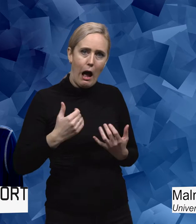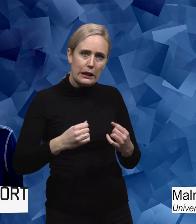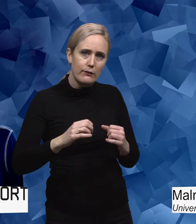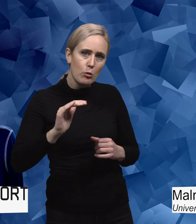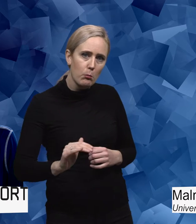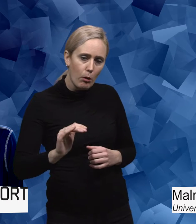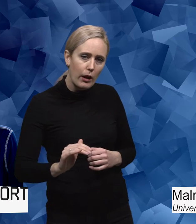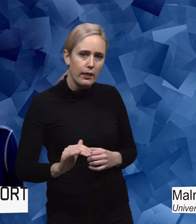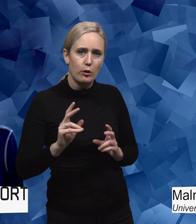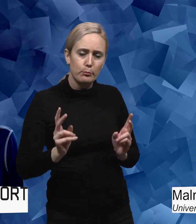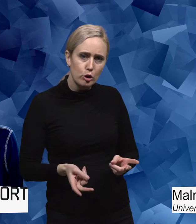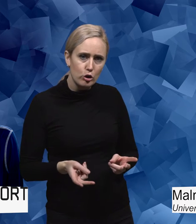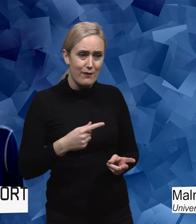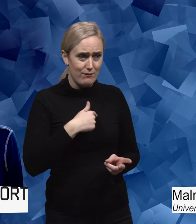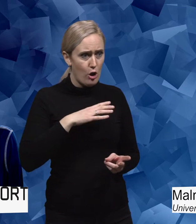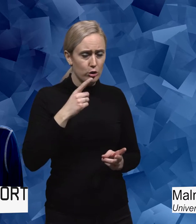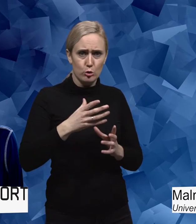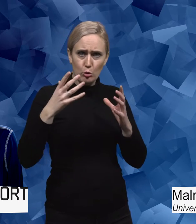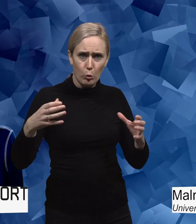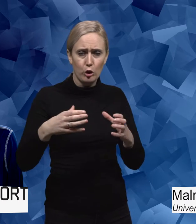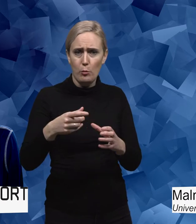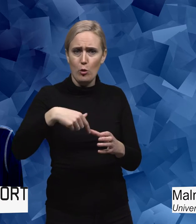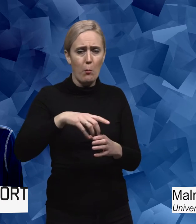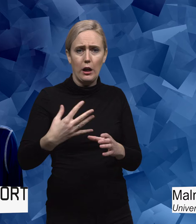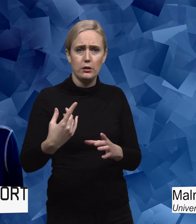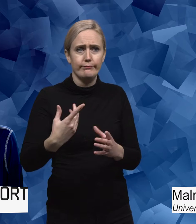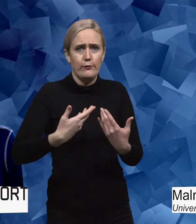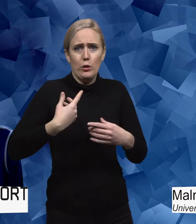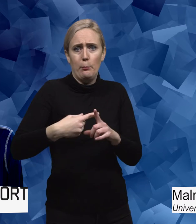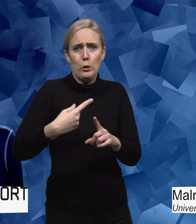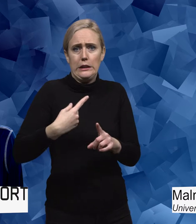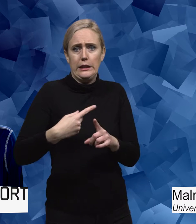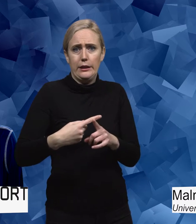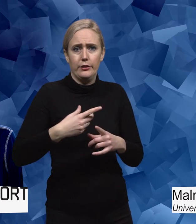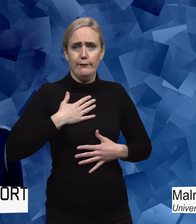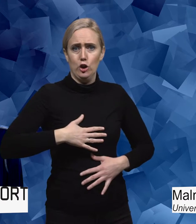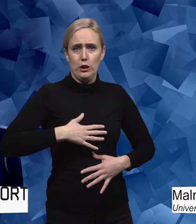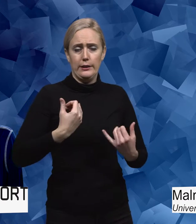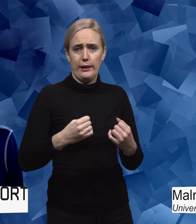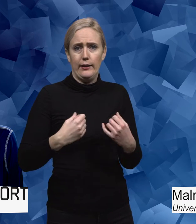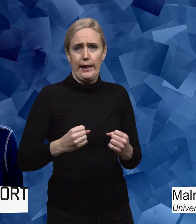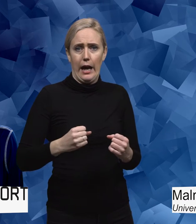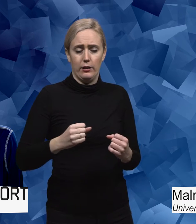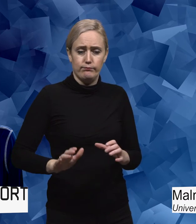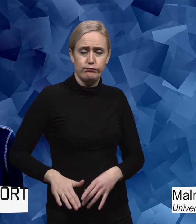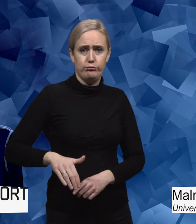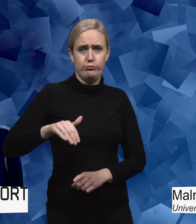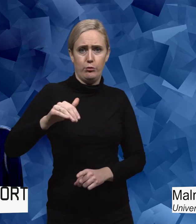grupp som inte får tillgång till positiva upplevelser av fysisk aktivitet i barndomen. Är det inte risken att det här kommer att påverka deras fysiska